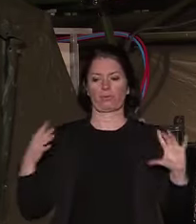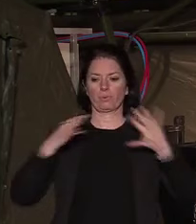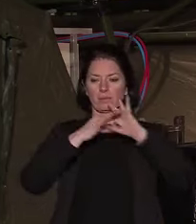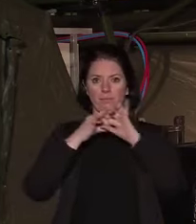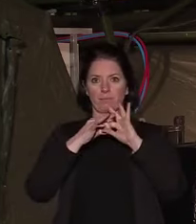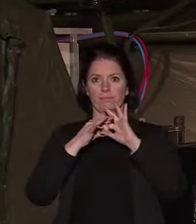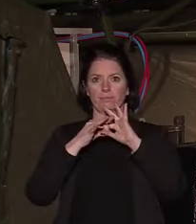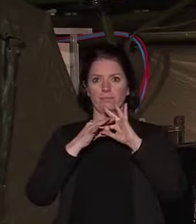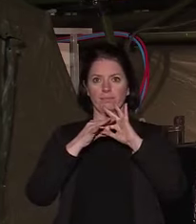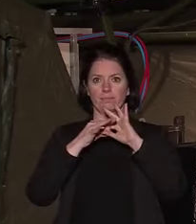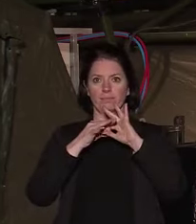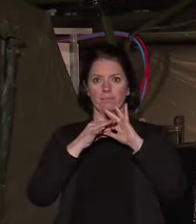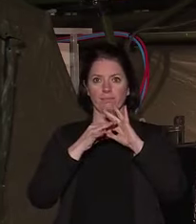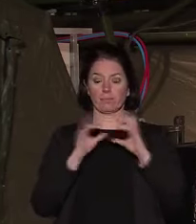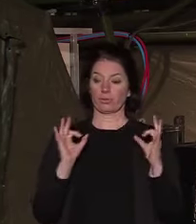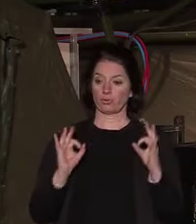Je vois dans notre pays